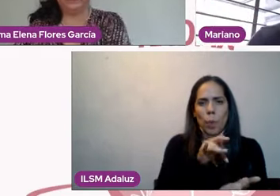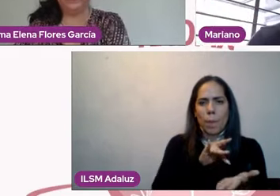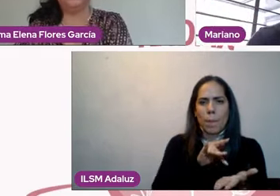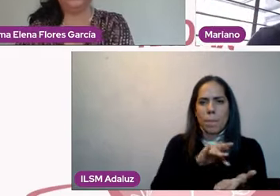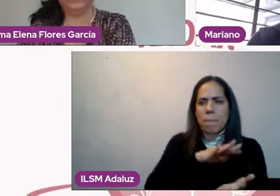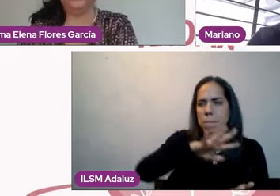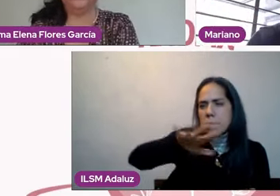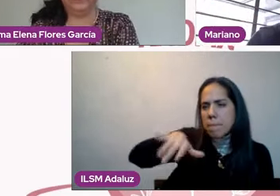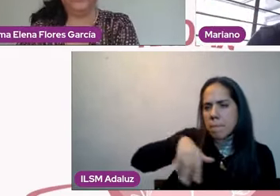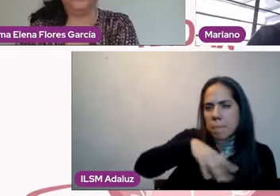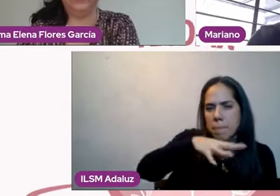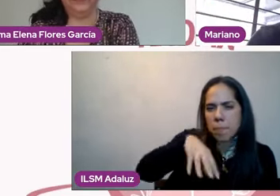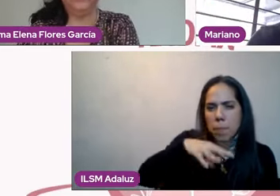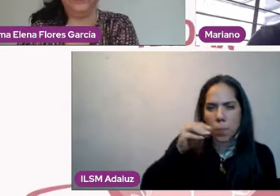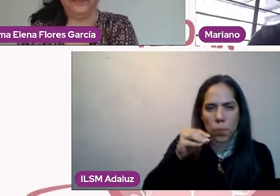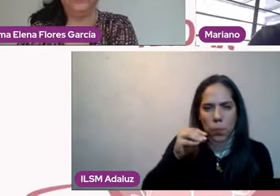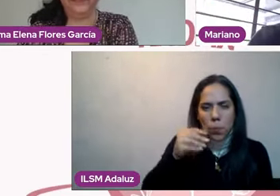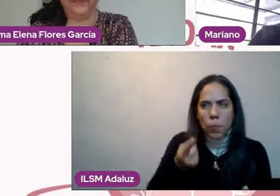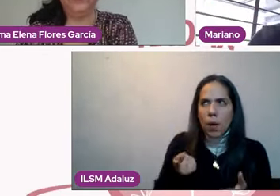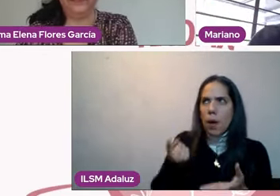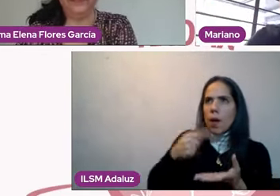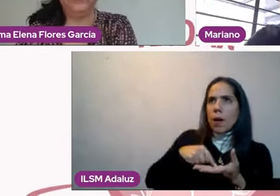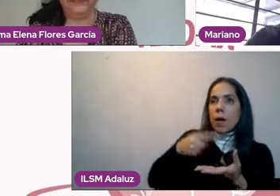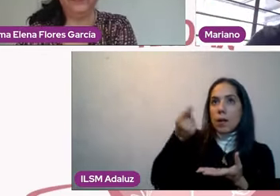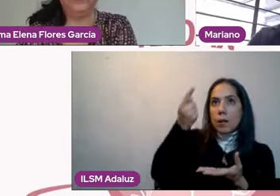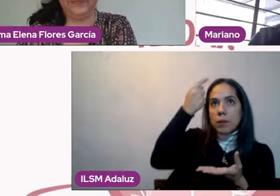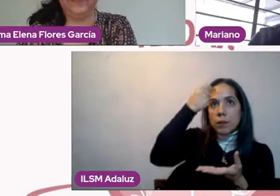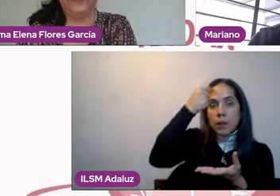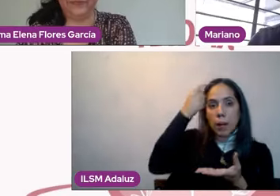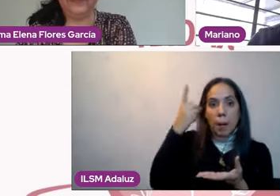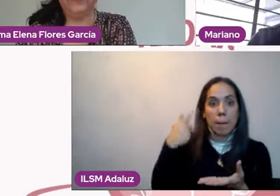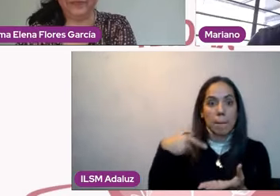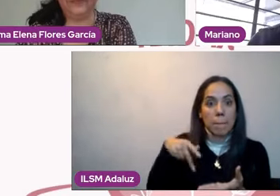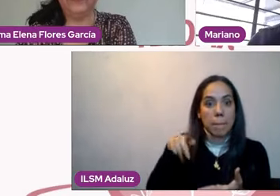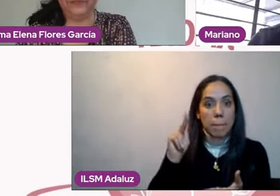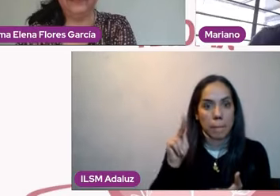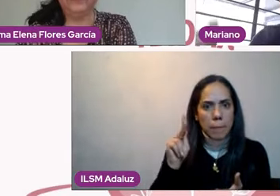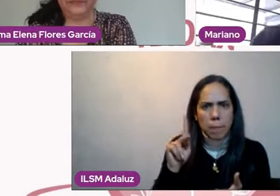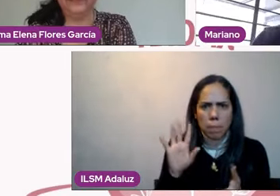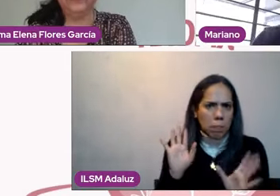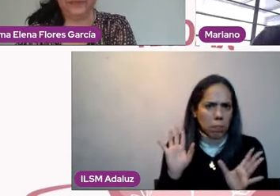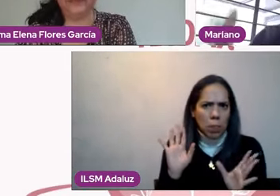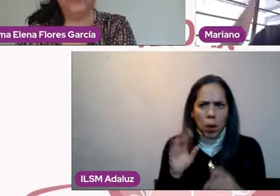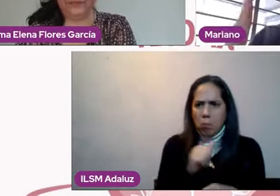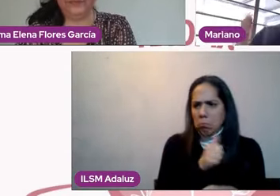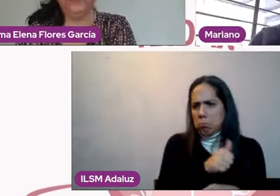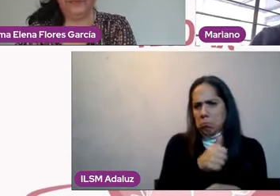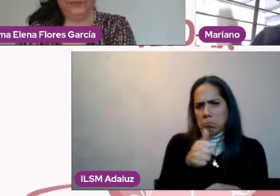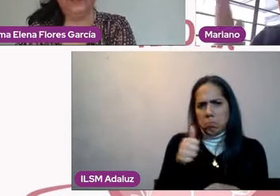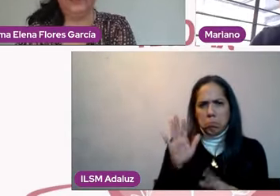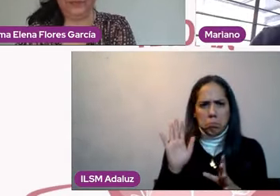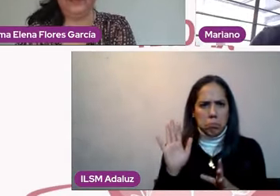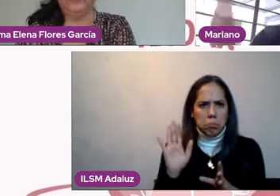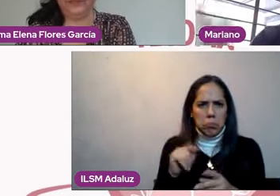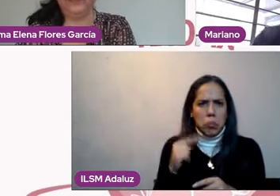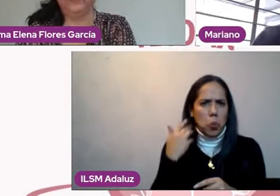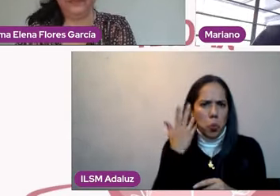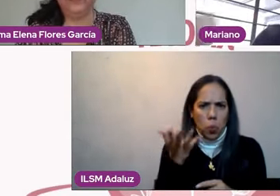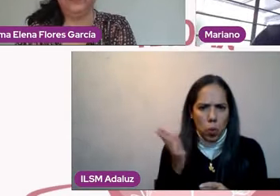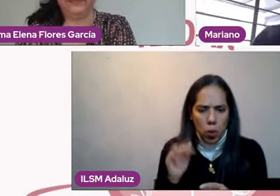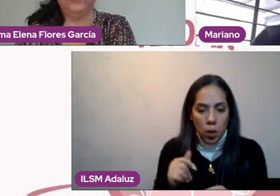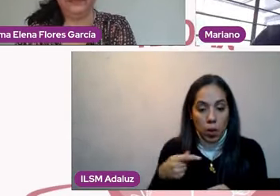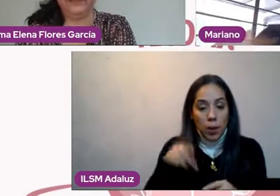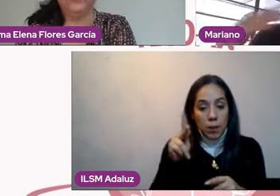búsqueda personal se puede hacer en cualquier momento, no importa si tenemos diez, quince,